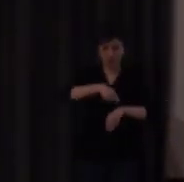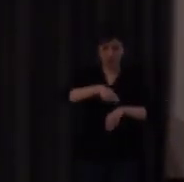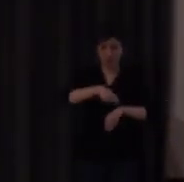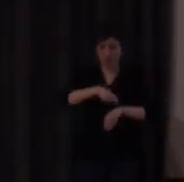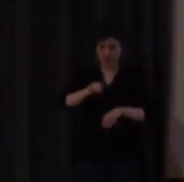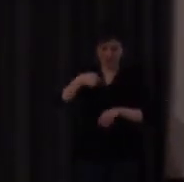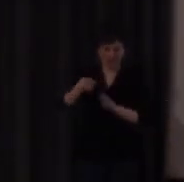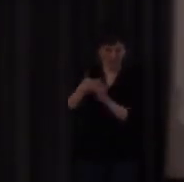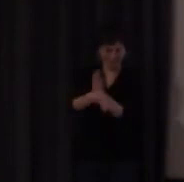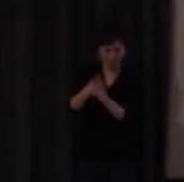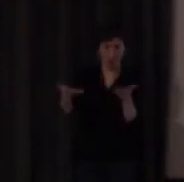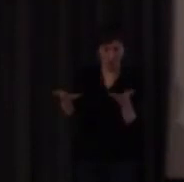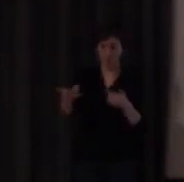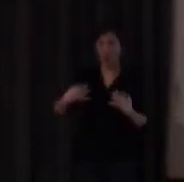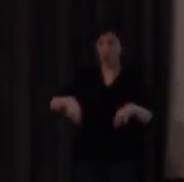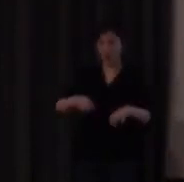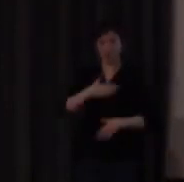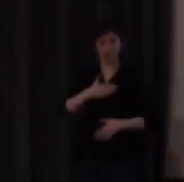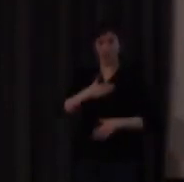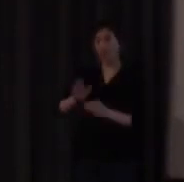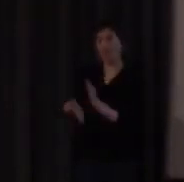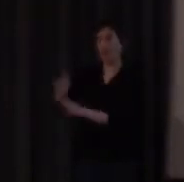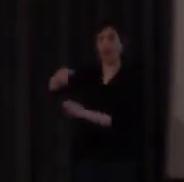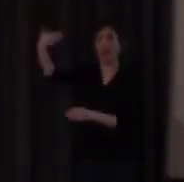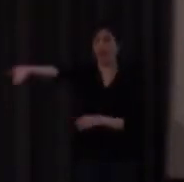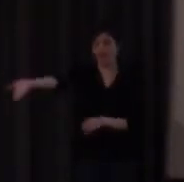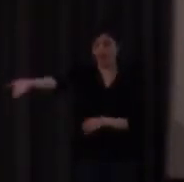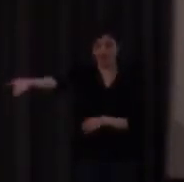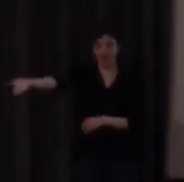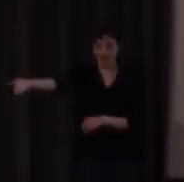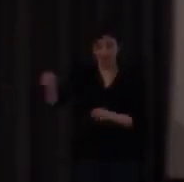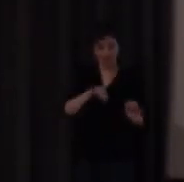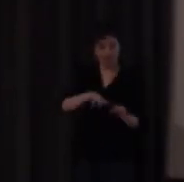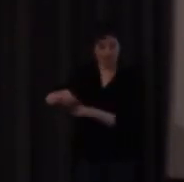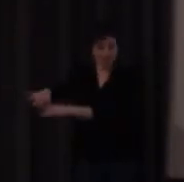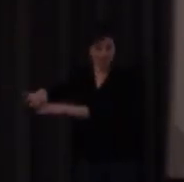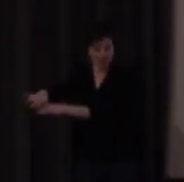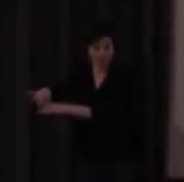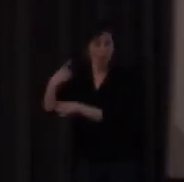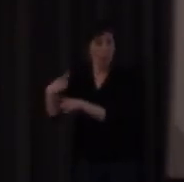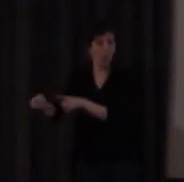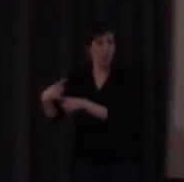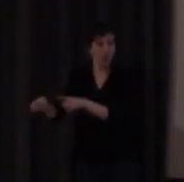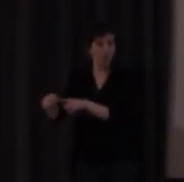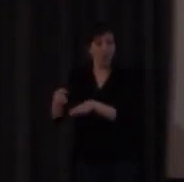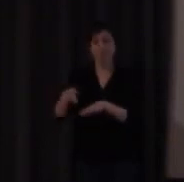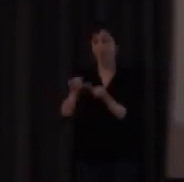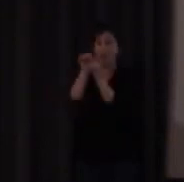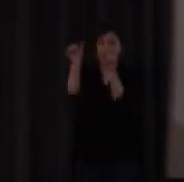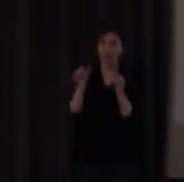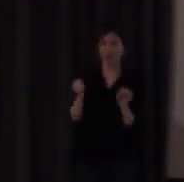en las nuestras salen fuera salen fuera porque pues la manera de trabajar